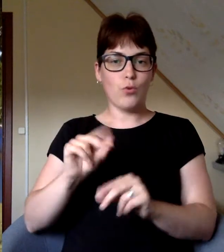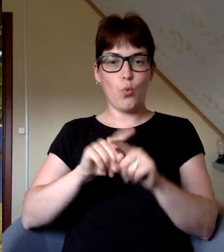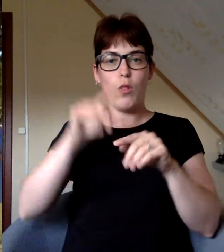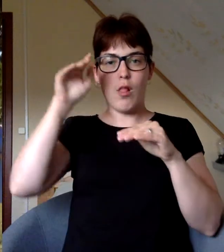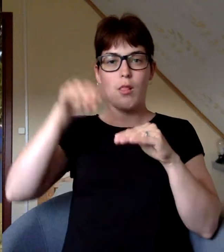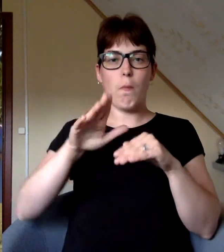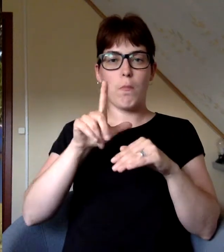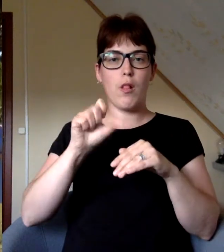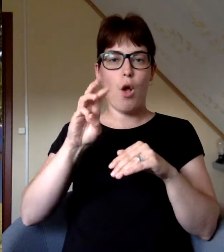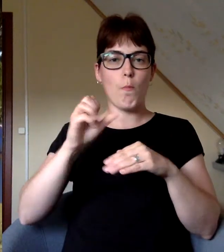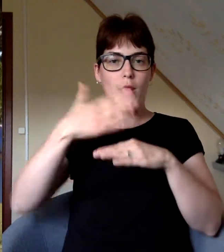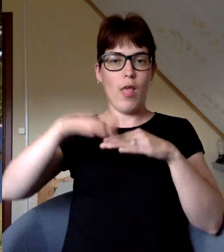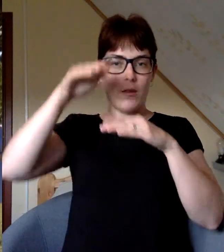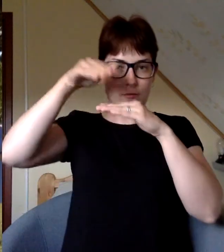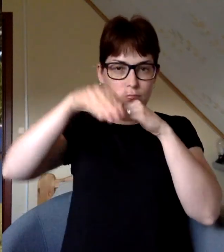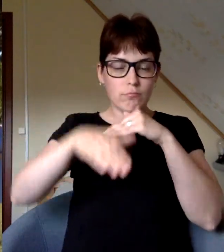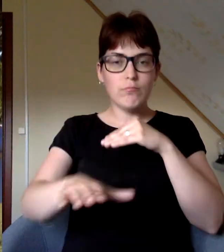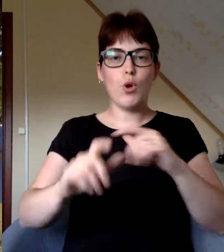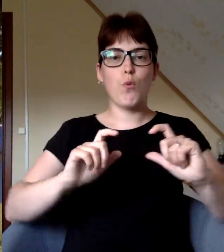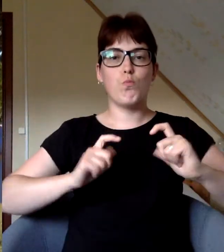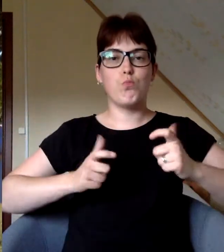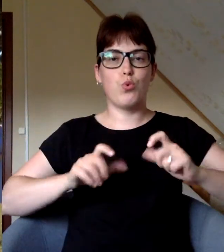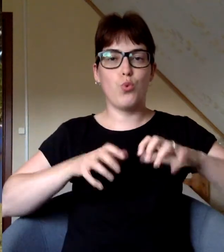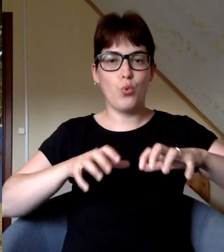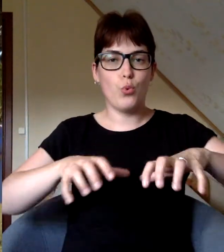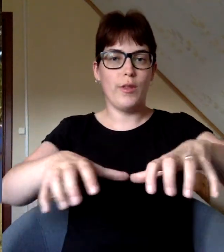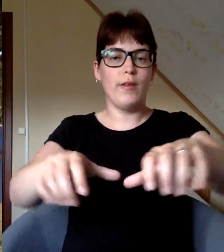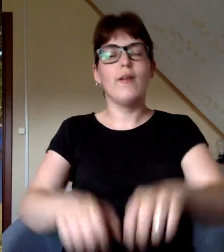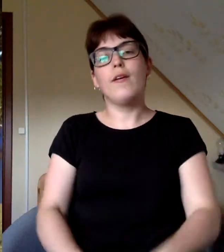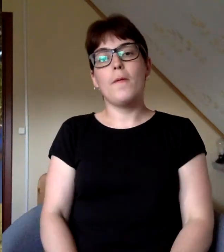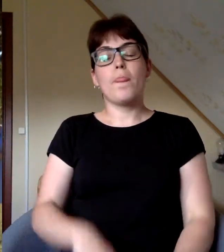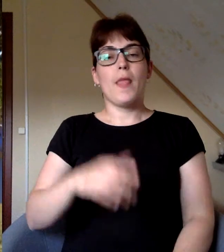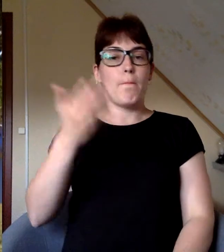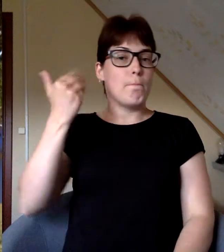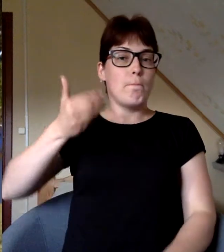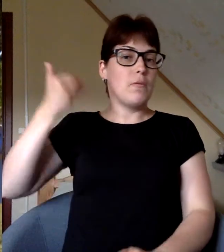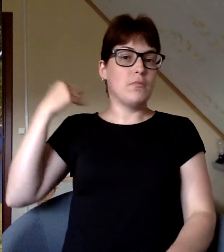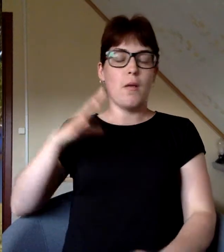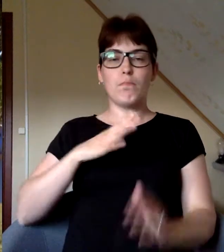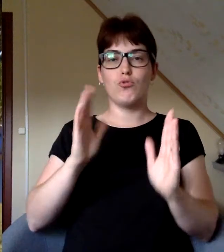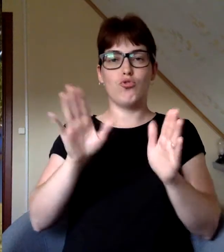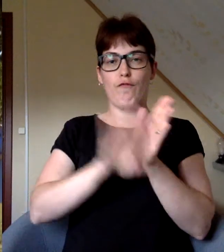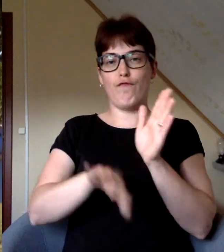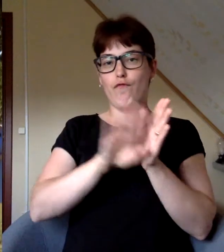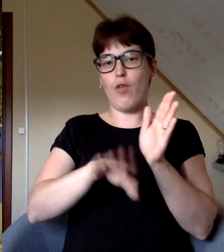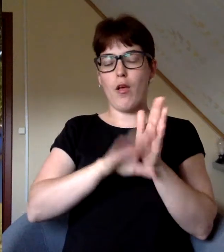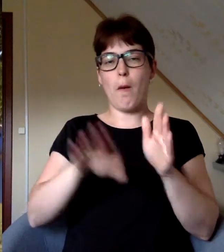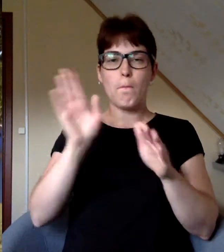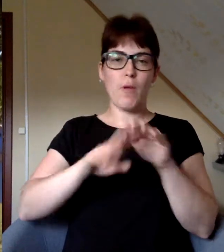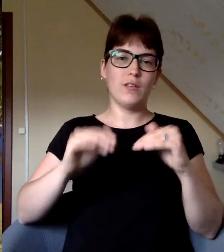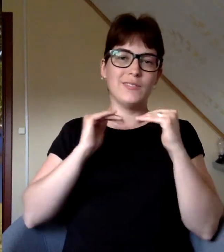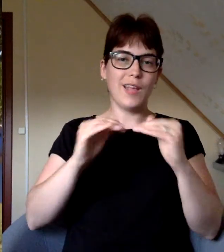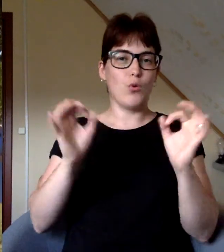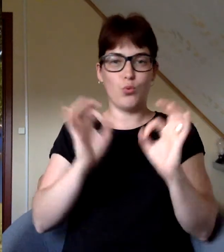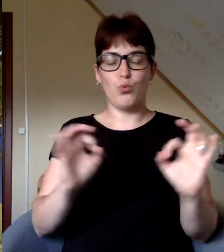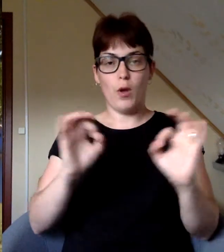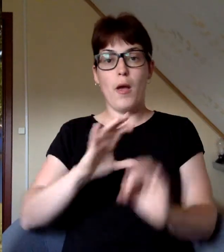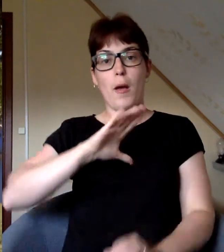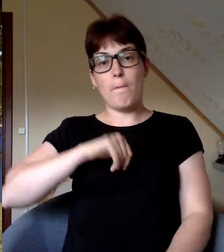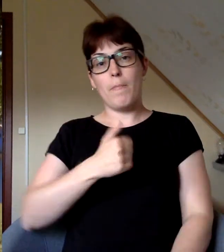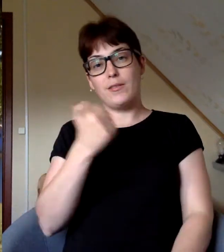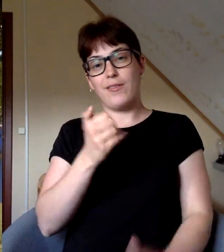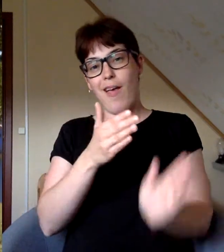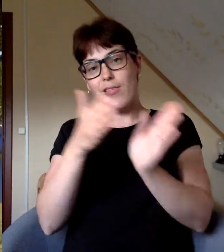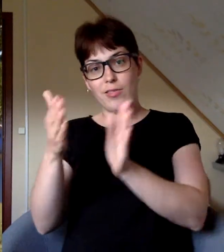leip uz Blaumaņu ielas uzklāja brūģi. Līdz tam Dārza iela ir vienkārši ceļš bez jebkāda saguma. Pēc dažiem gadiem uz